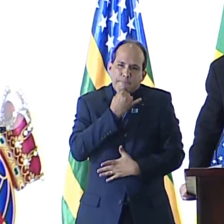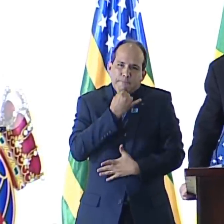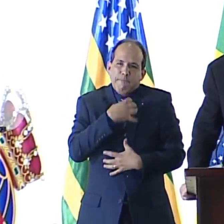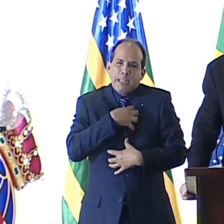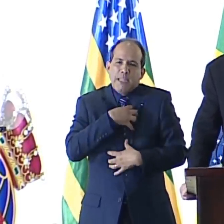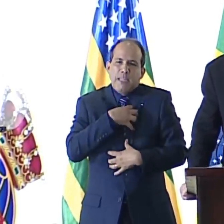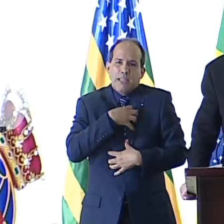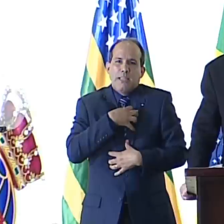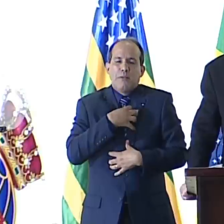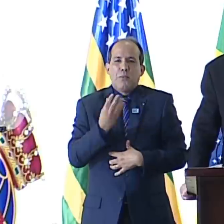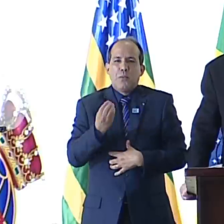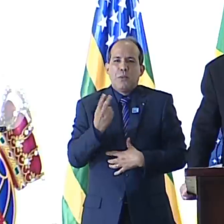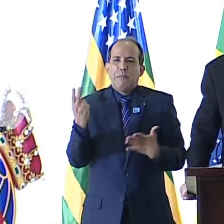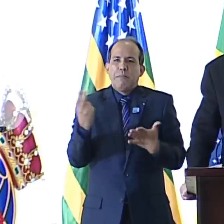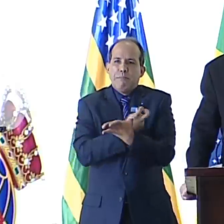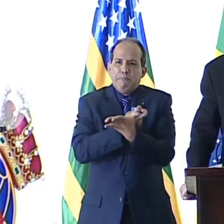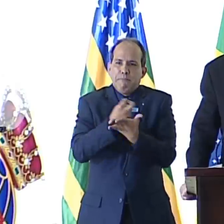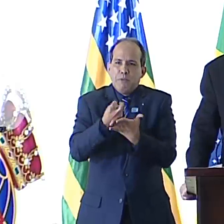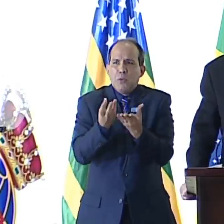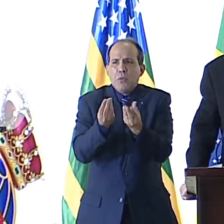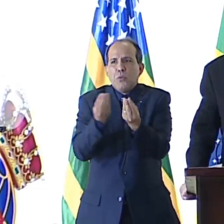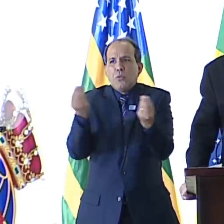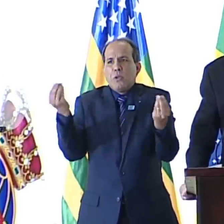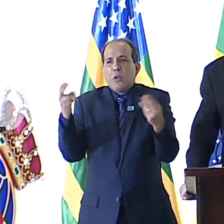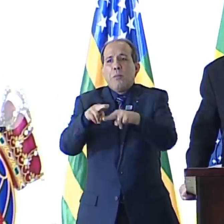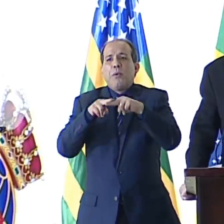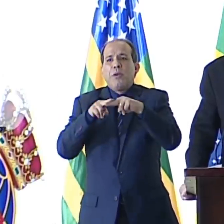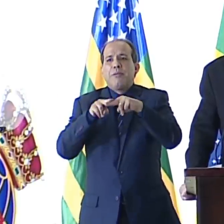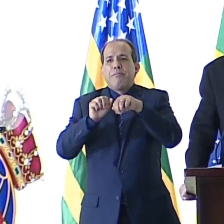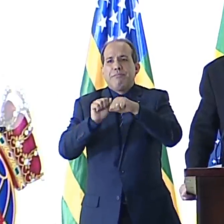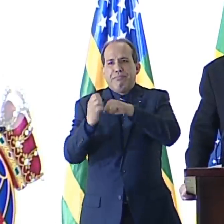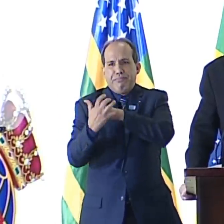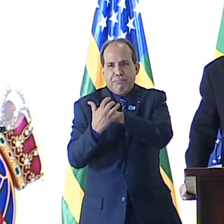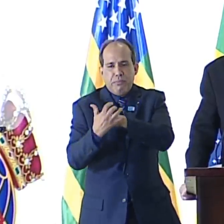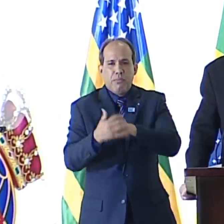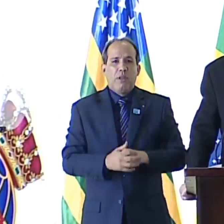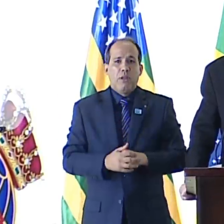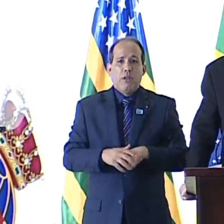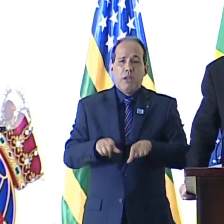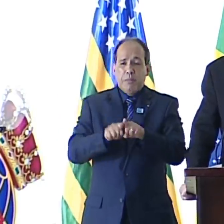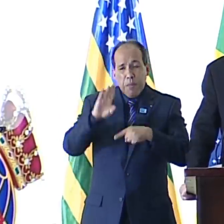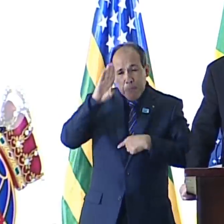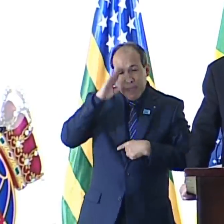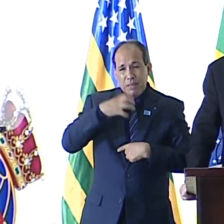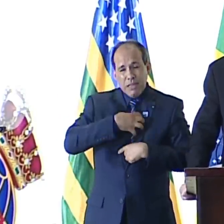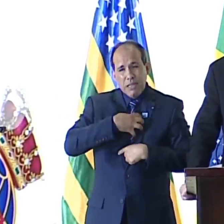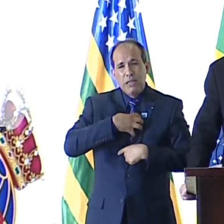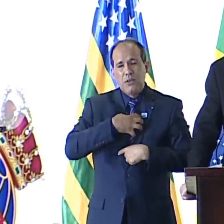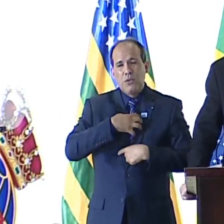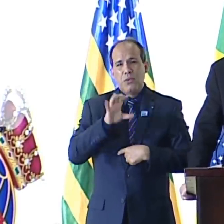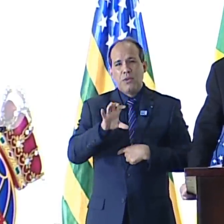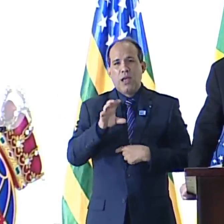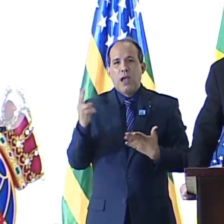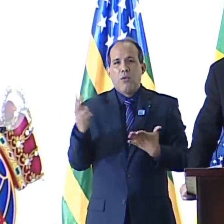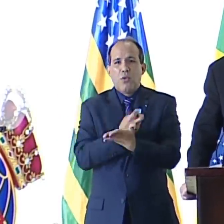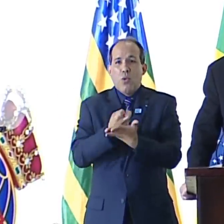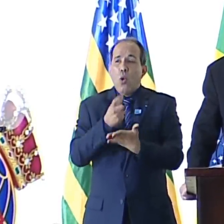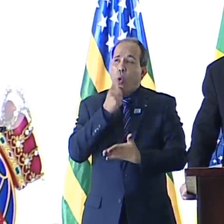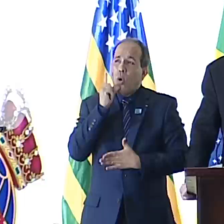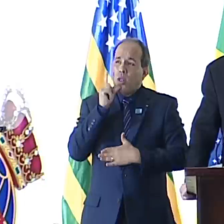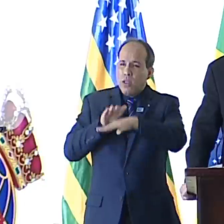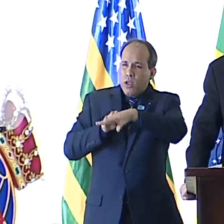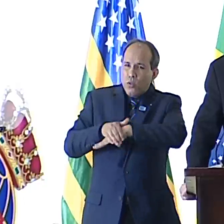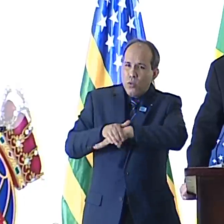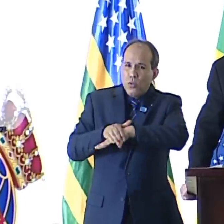ocorrido em função da Covid e, especialmente, meus sentimentos pelo falecimento ontem à noite